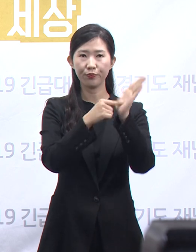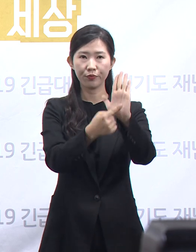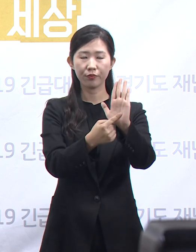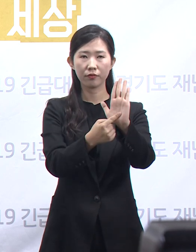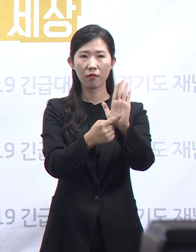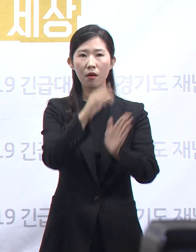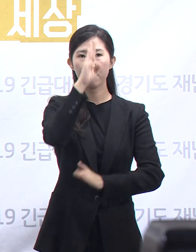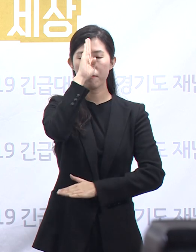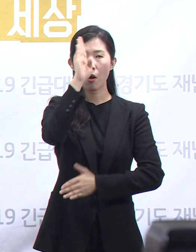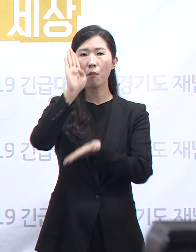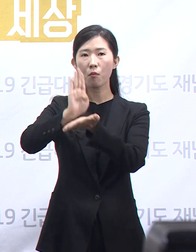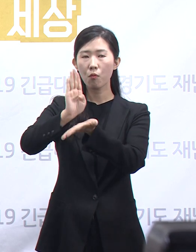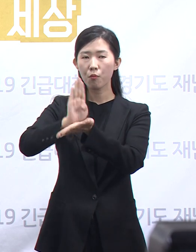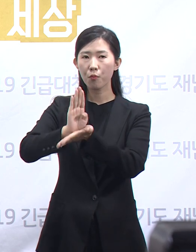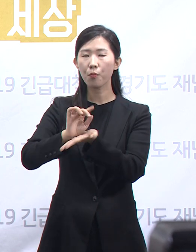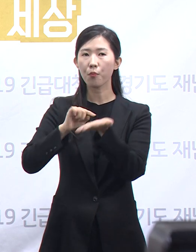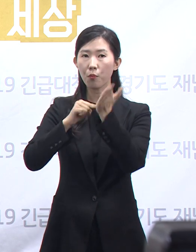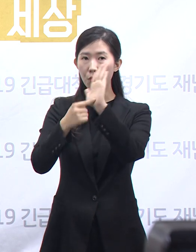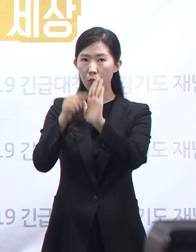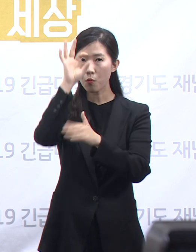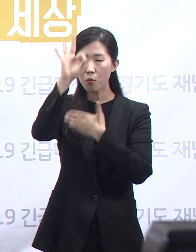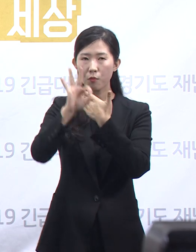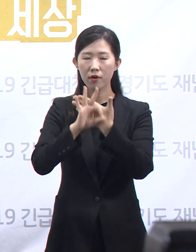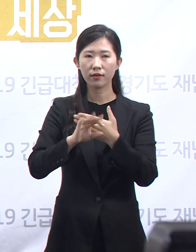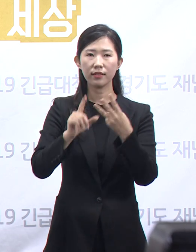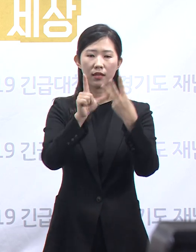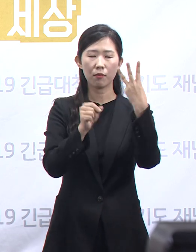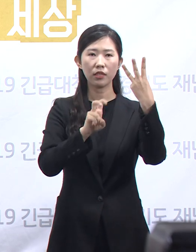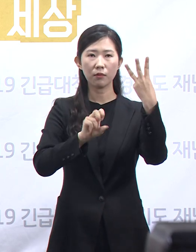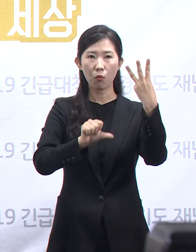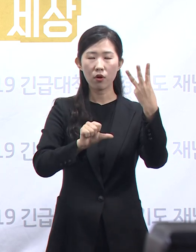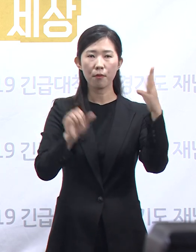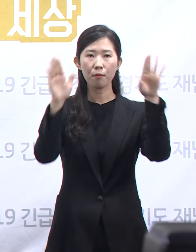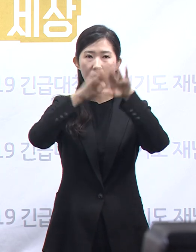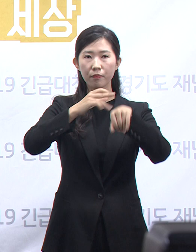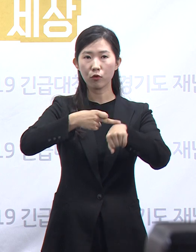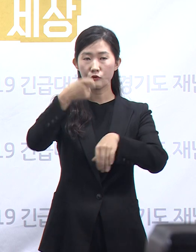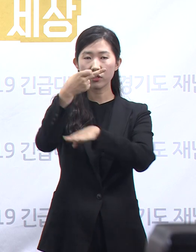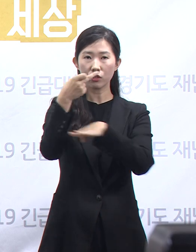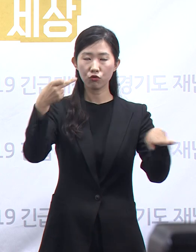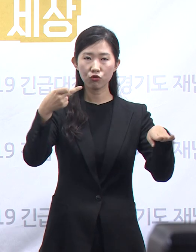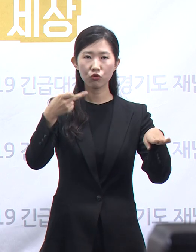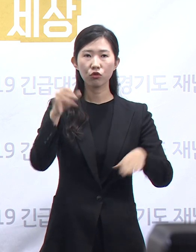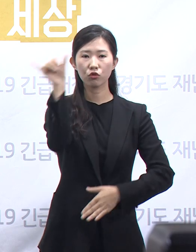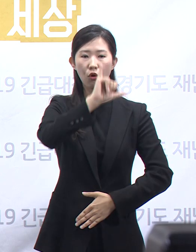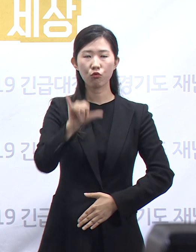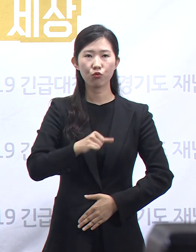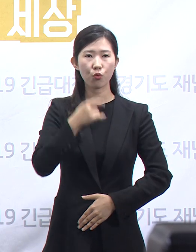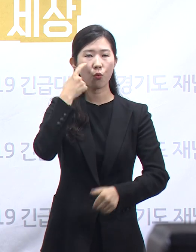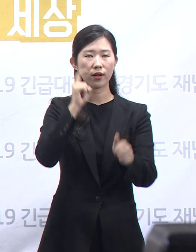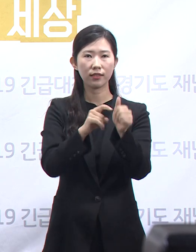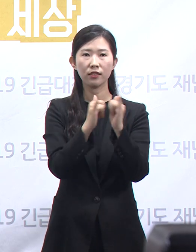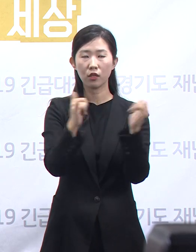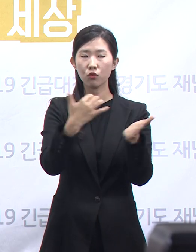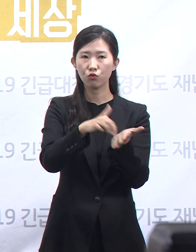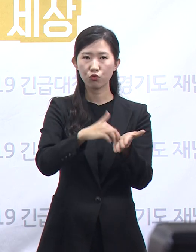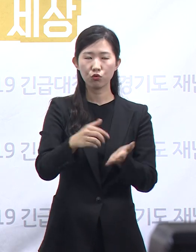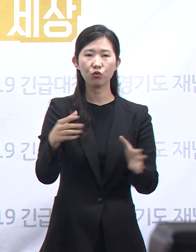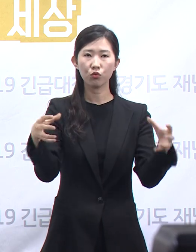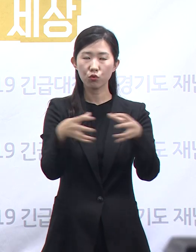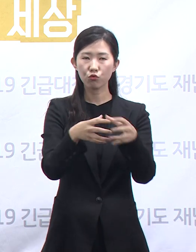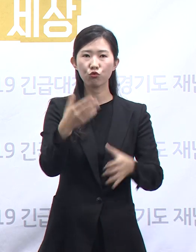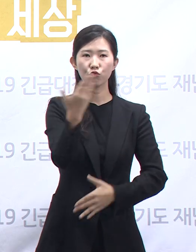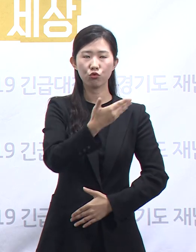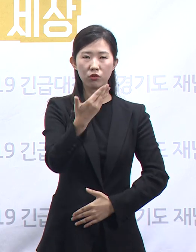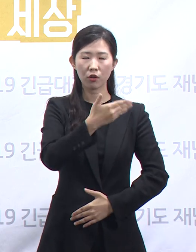질병관리본부의 발표에 따르면 3월 25일 0시 기준 전국의 확진자 수는 총 9,137명이며 이 중